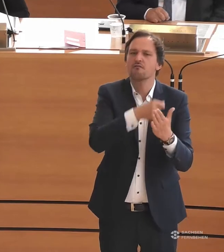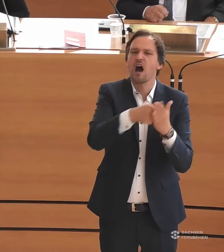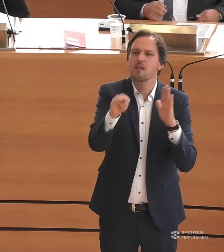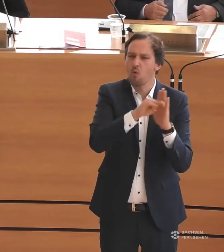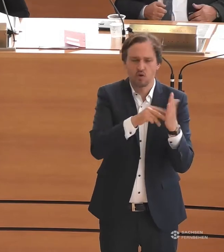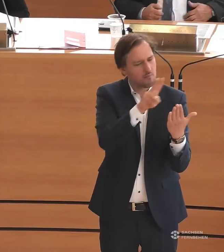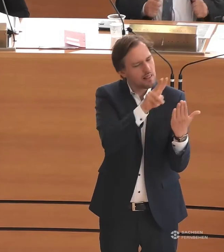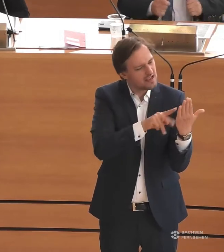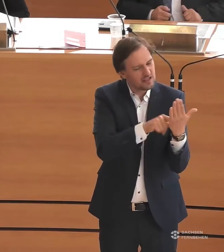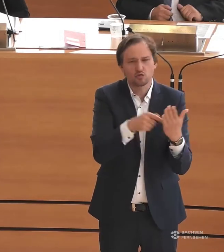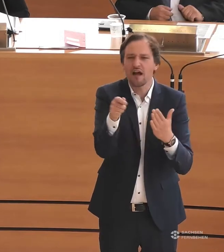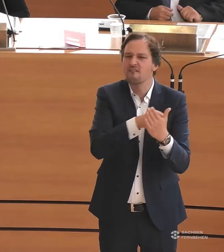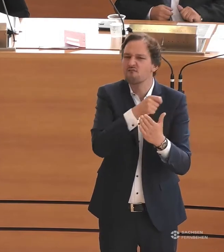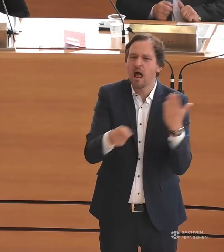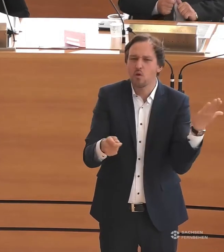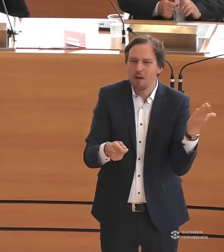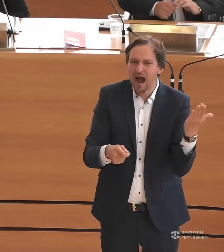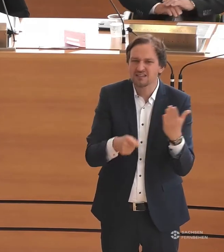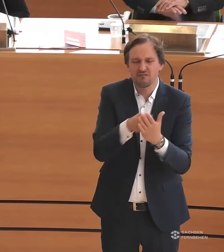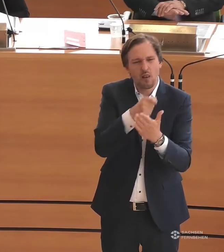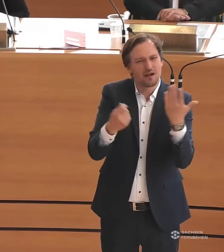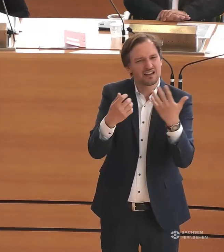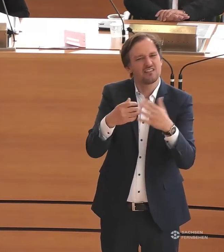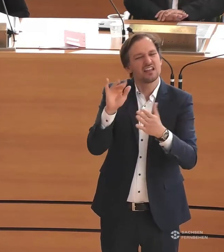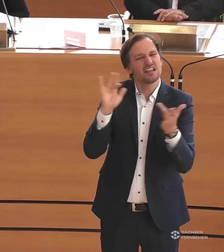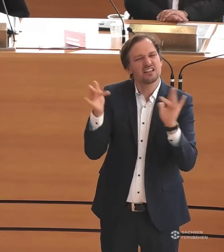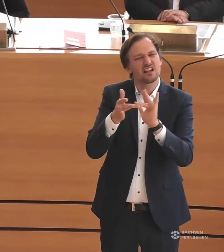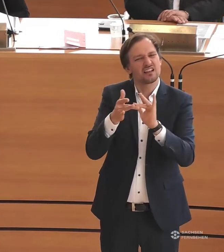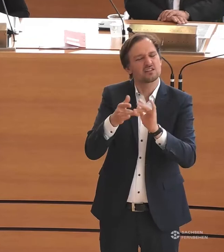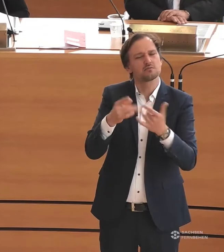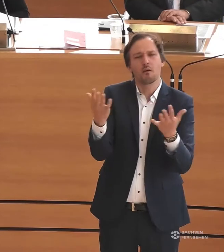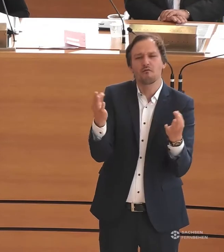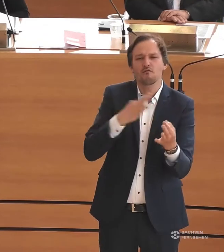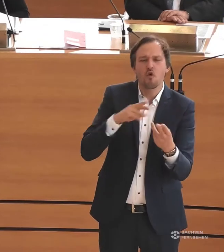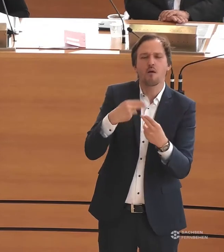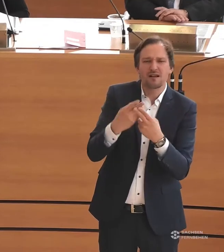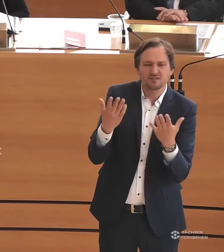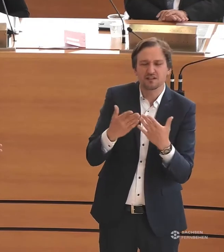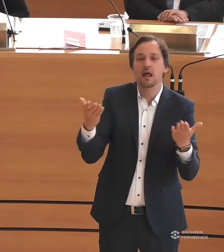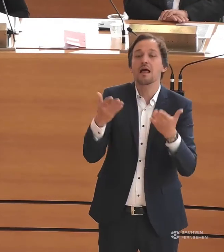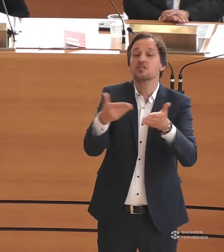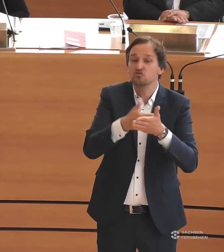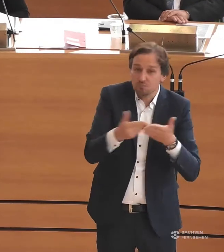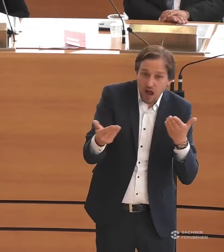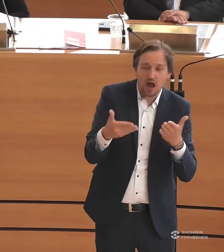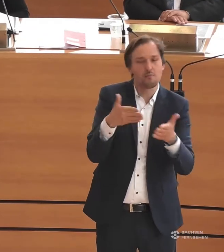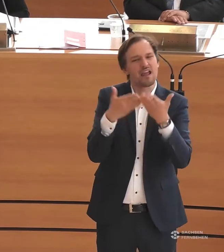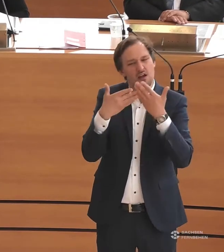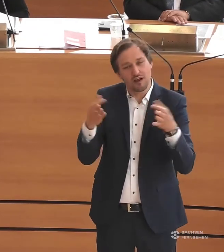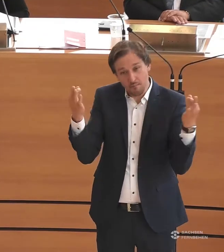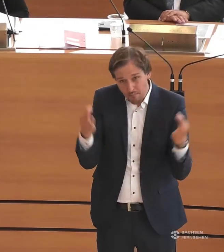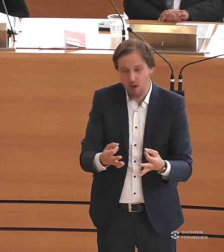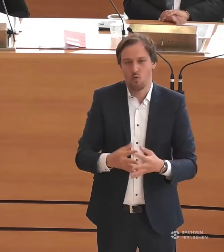verstehen oder ein Wahl-O-Mat zu bedienen, sollte es nicht Usus sein, dass Wahl-O-Maten immer auch in leichter Sprache zur Verfügung stehen, leicht zugänglich für alle Menschen.